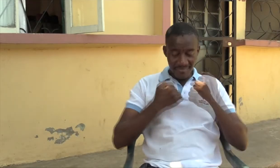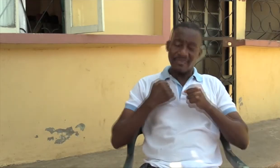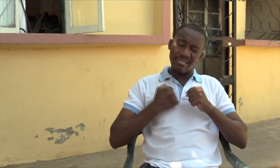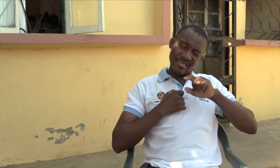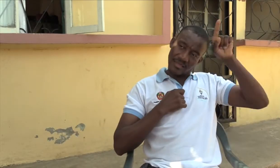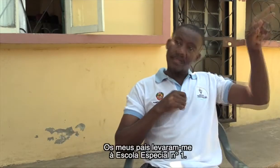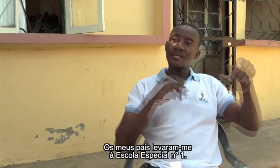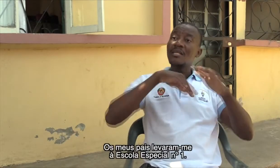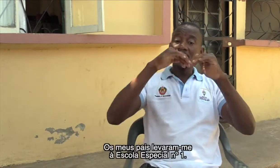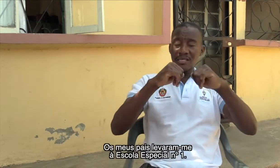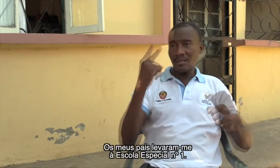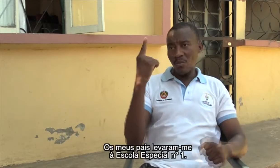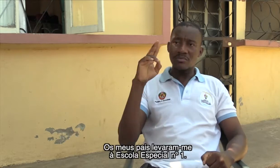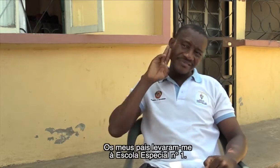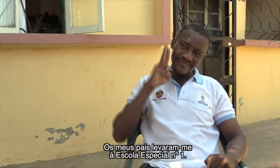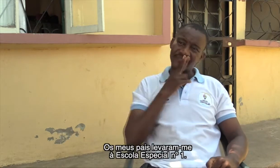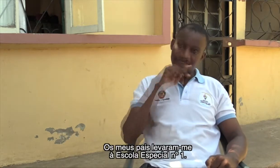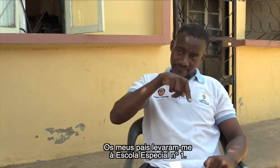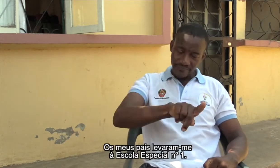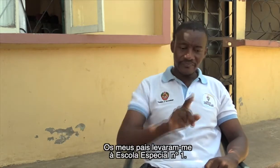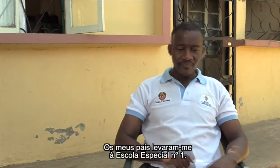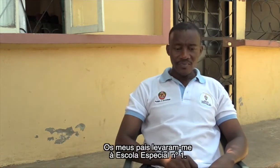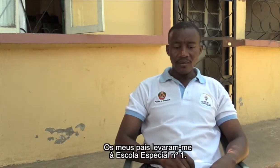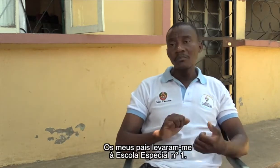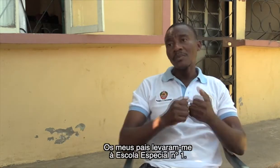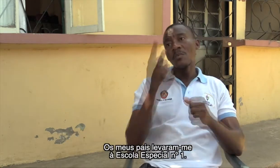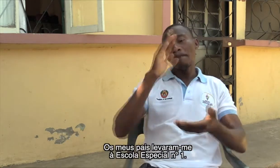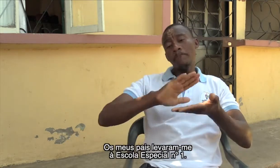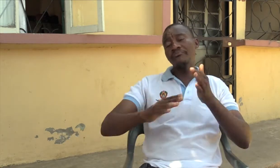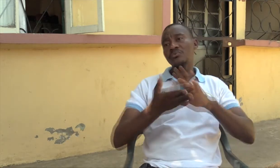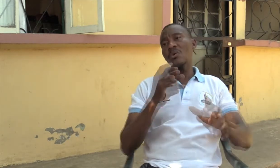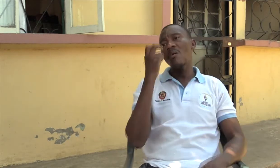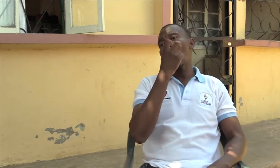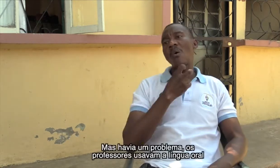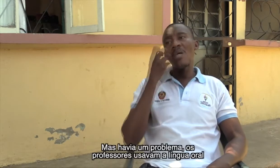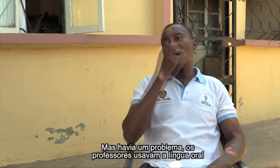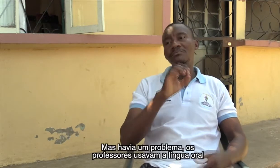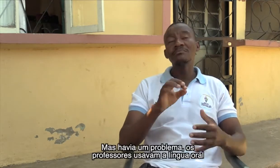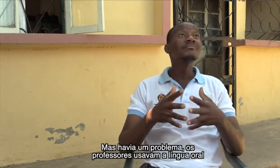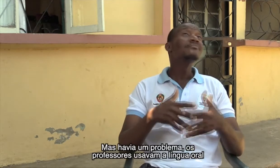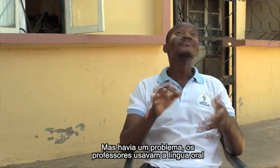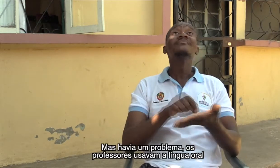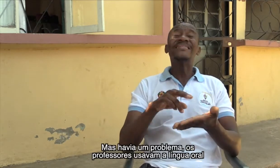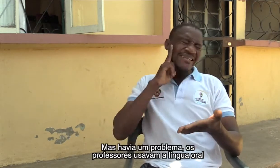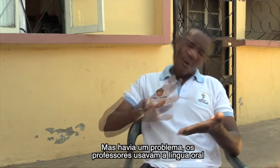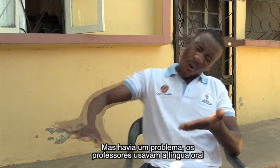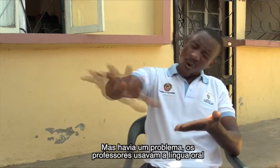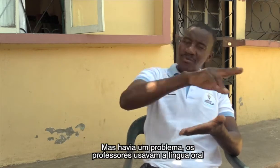Os meus pais levaram-me à escola especial número um. Mas havia um problema. Os